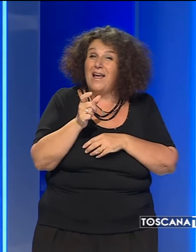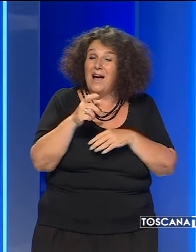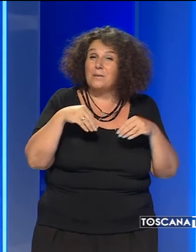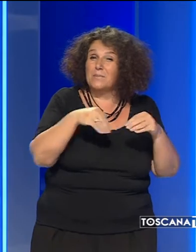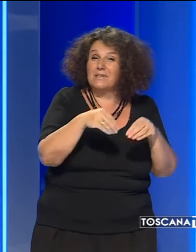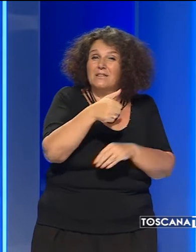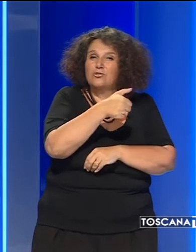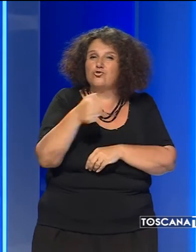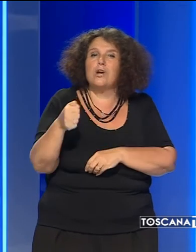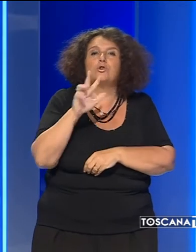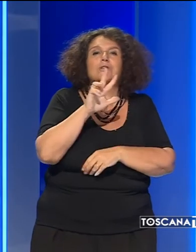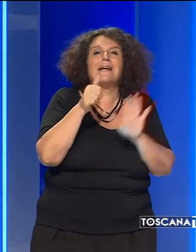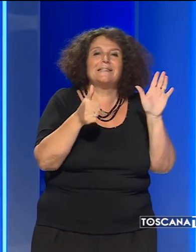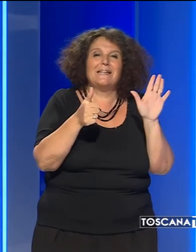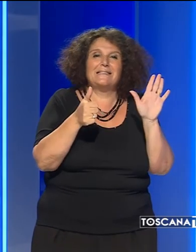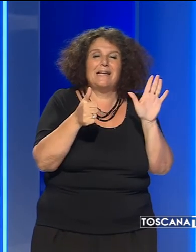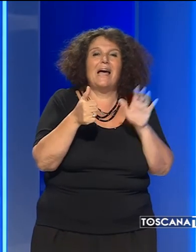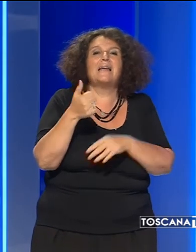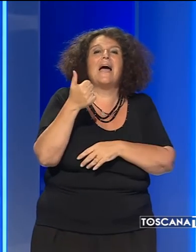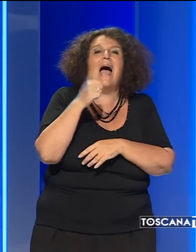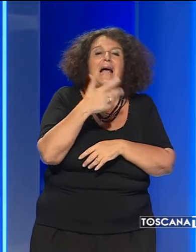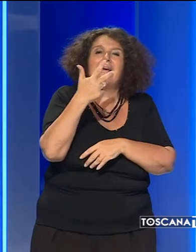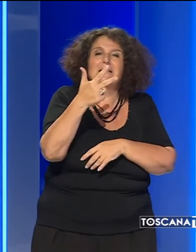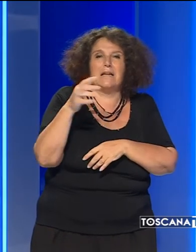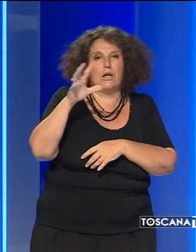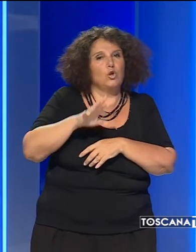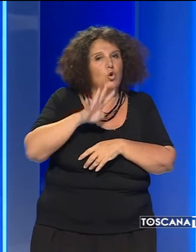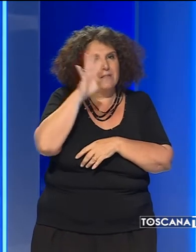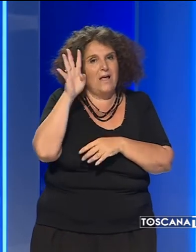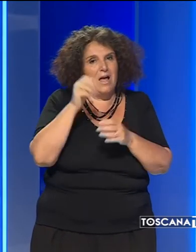136, tra loro anche tre toscani.